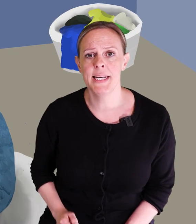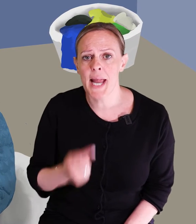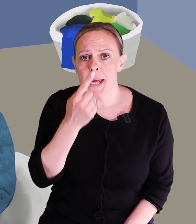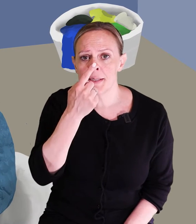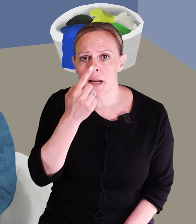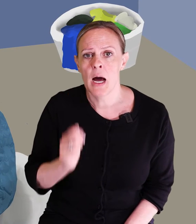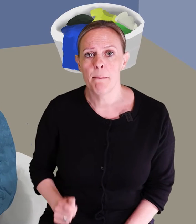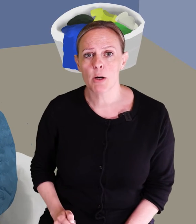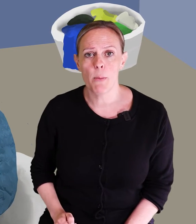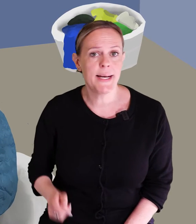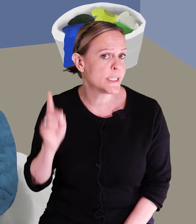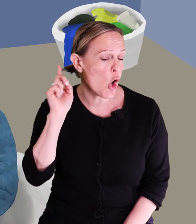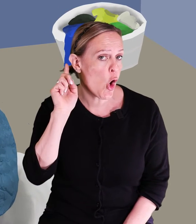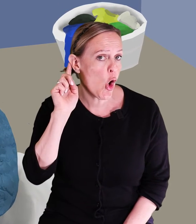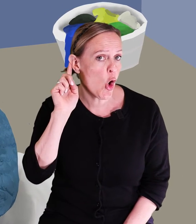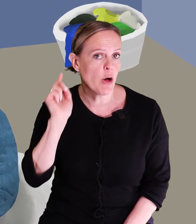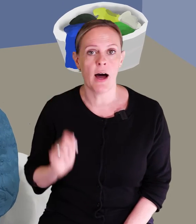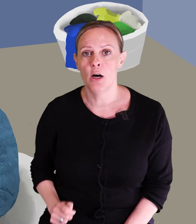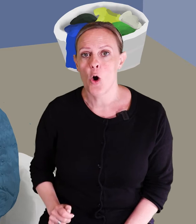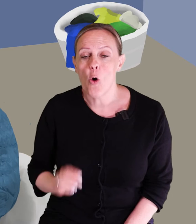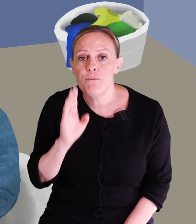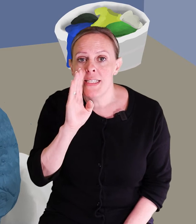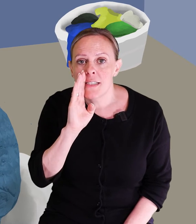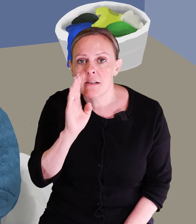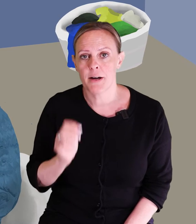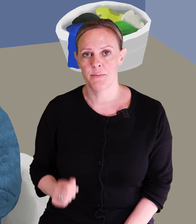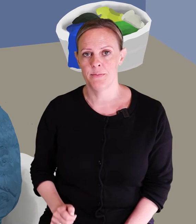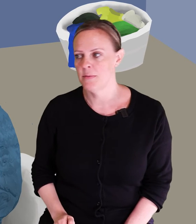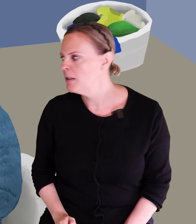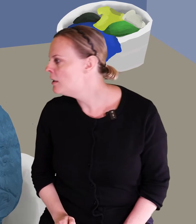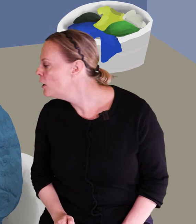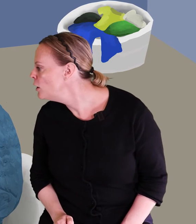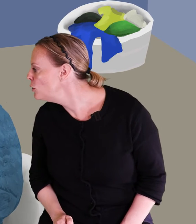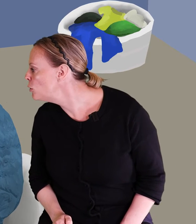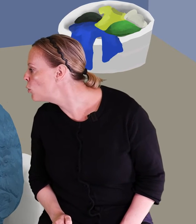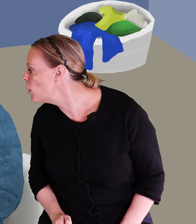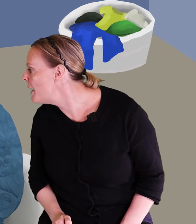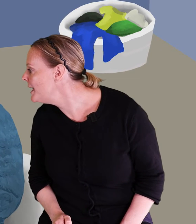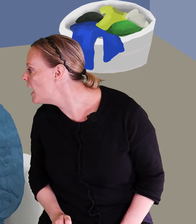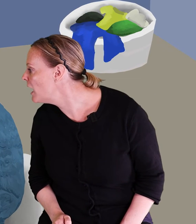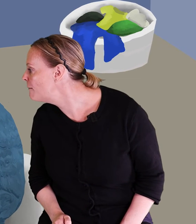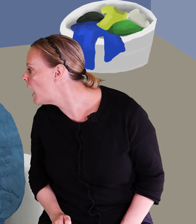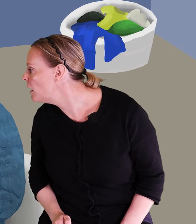i näsan bakom hennes öra. Och viskar. Du tror mig i alla fall.